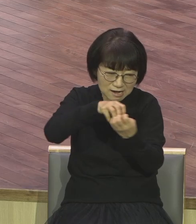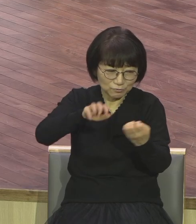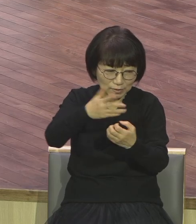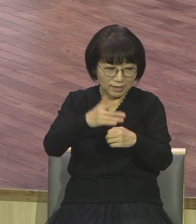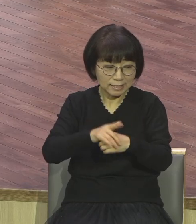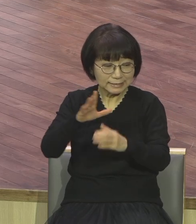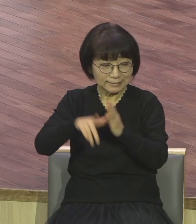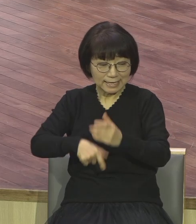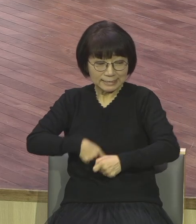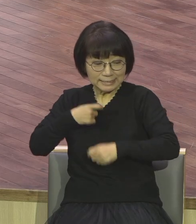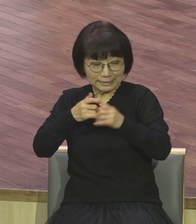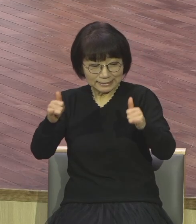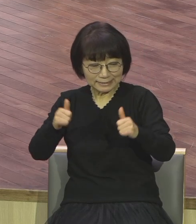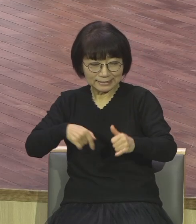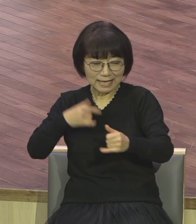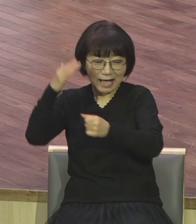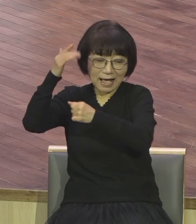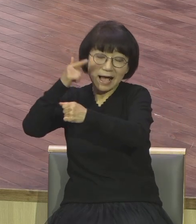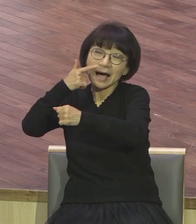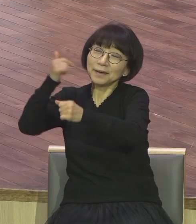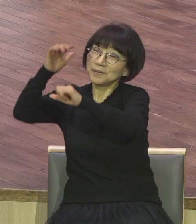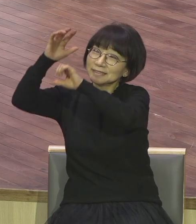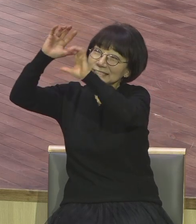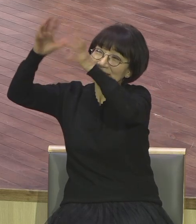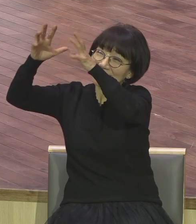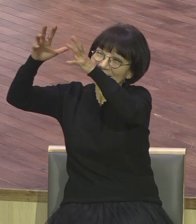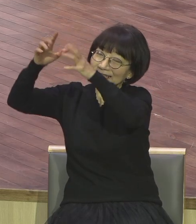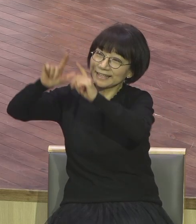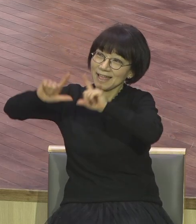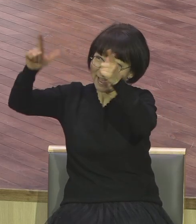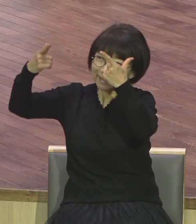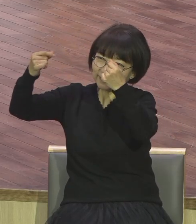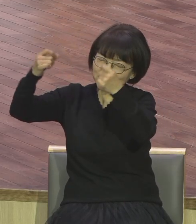자기 아버지 나라에서 해와 같이 빛나리라 귀 있는 자는 들어라